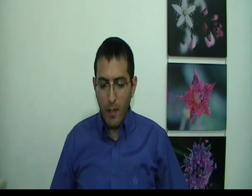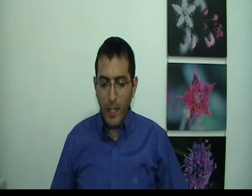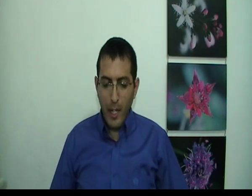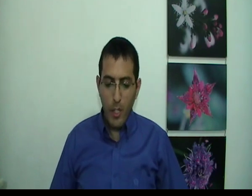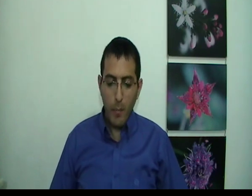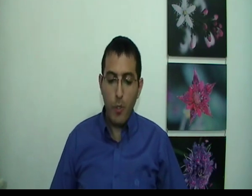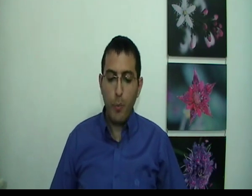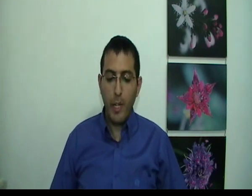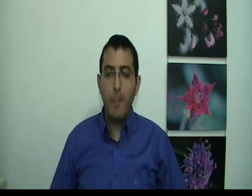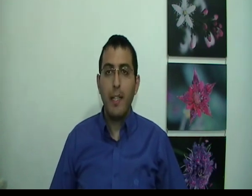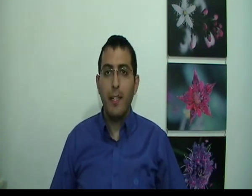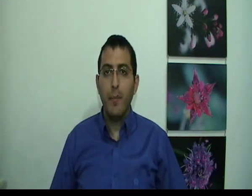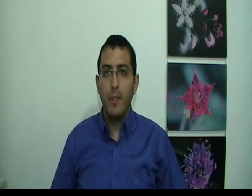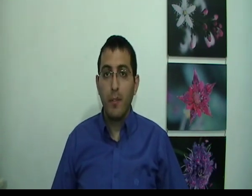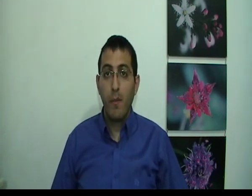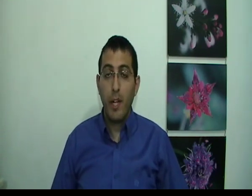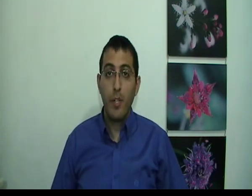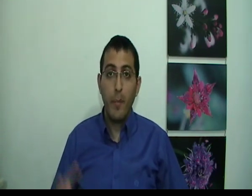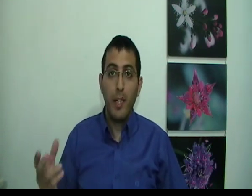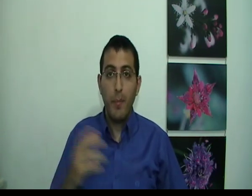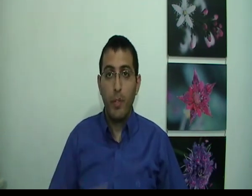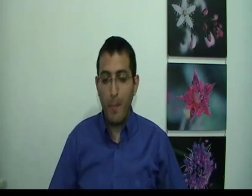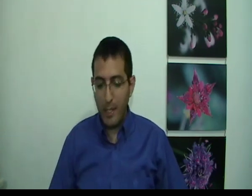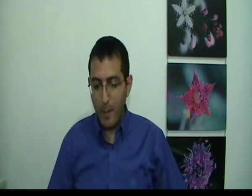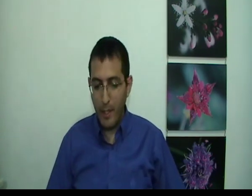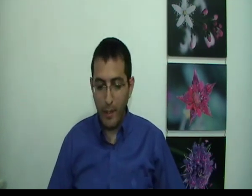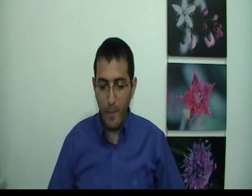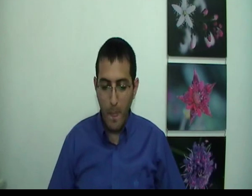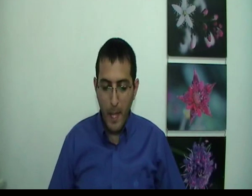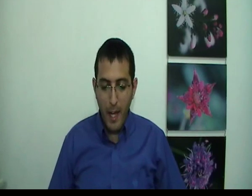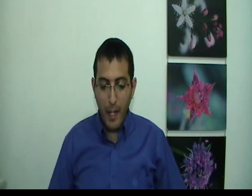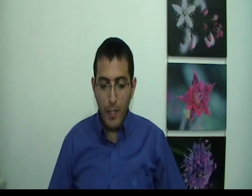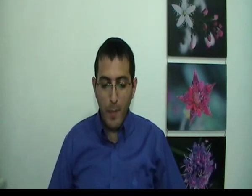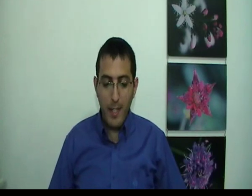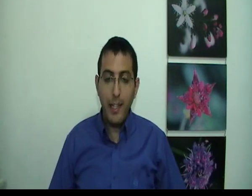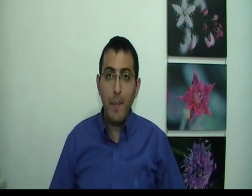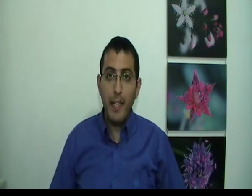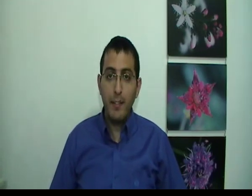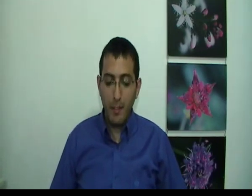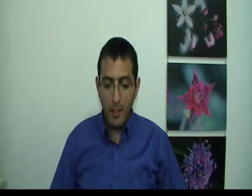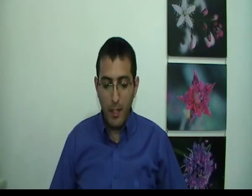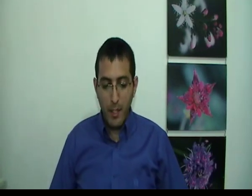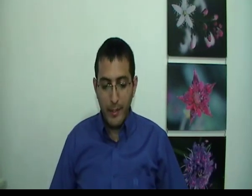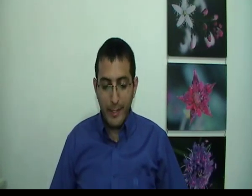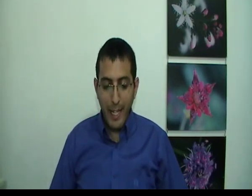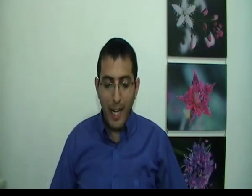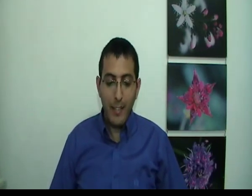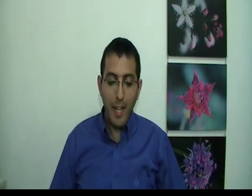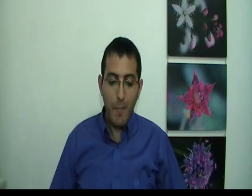וכאשר מישהו פוגע באדם, כאשר בן אדם פוגע באדם אחר, הרי שמצד האמת זה האדם